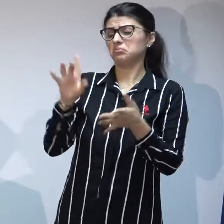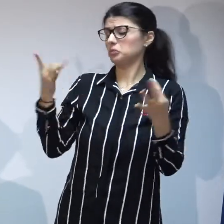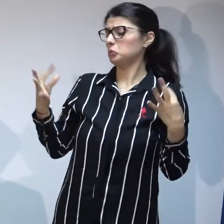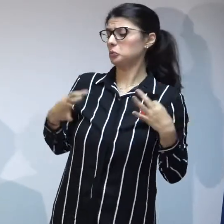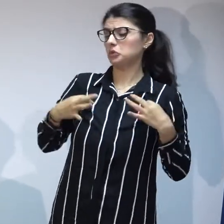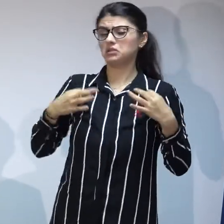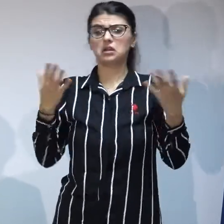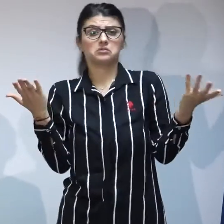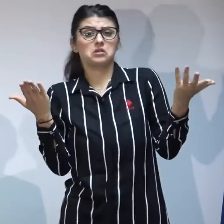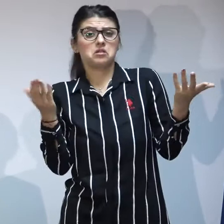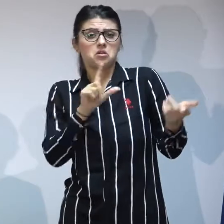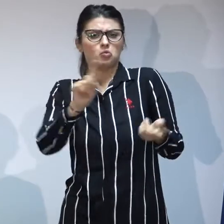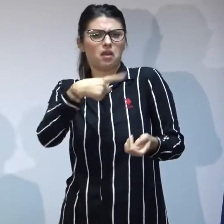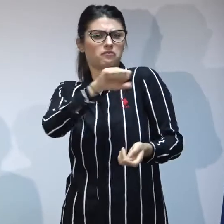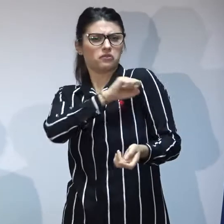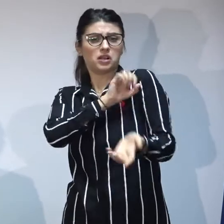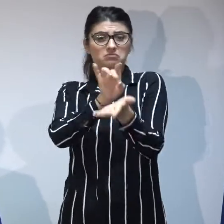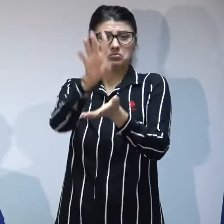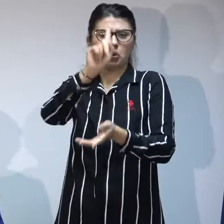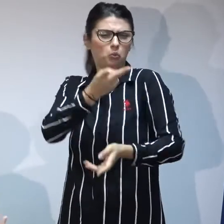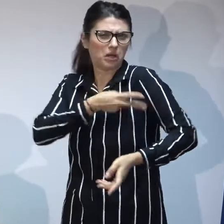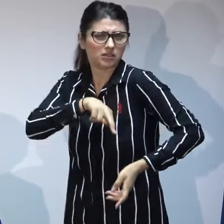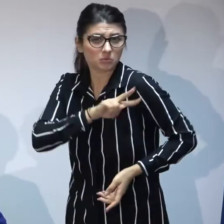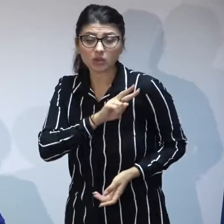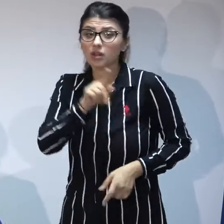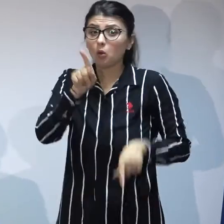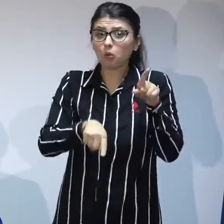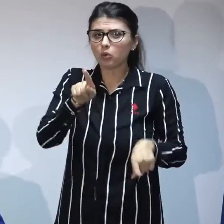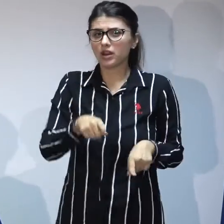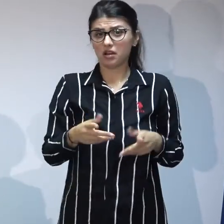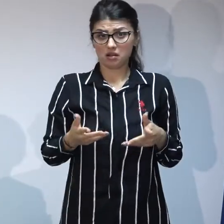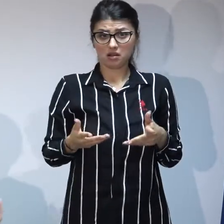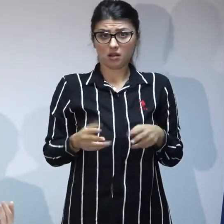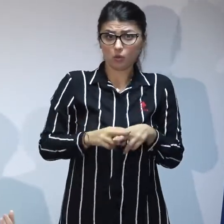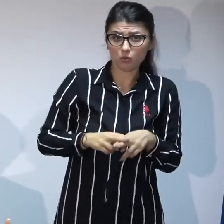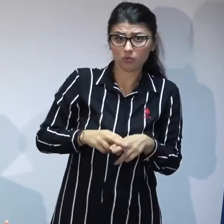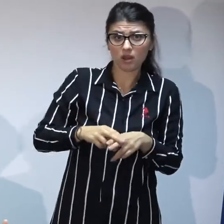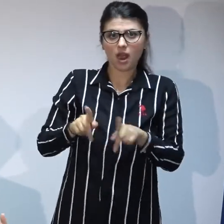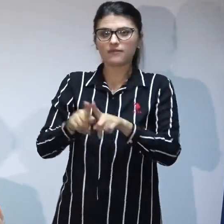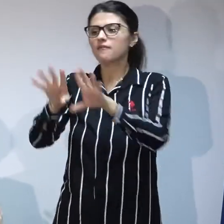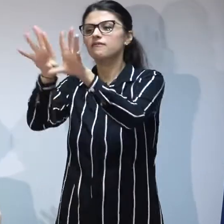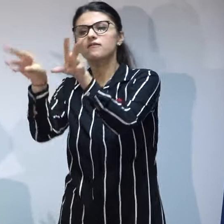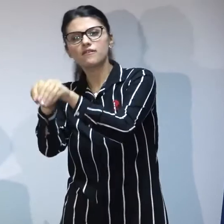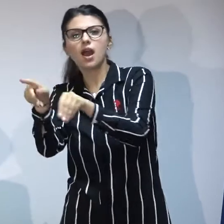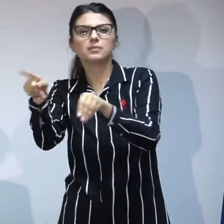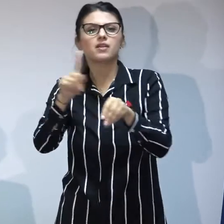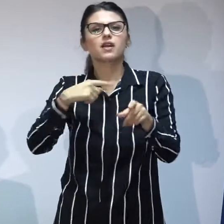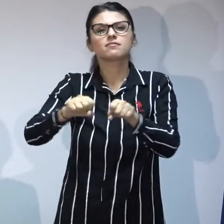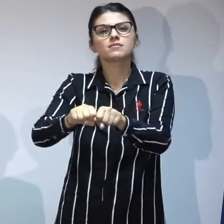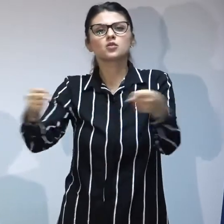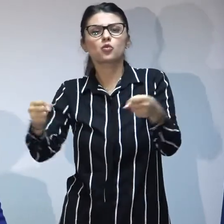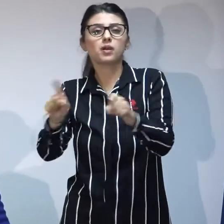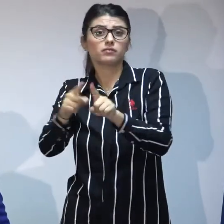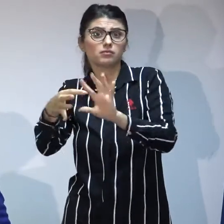teamă unor ali se pare foarte greu să rupă ei legătura dintre familie și copil